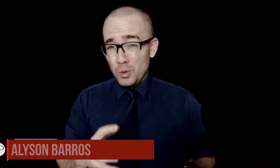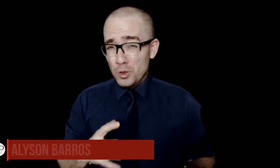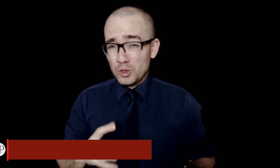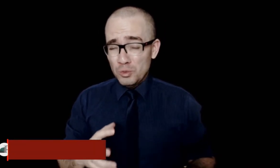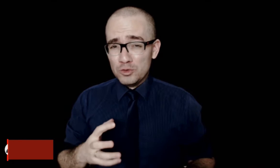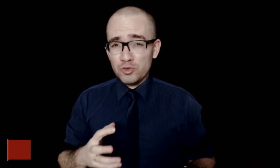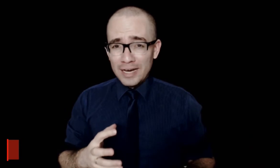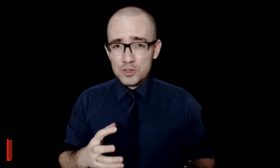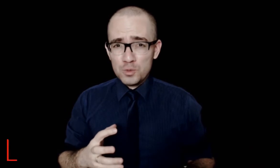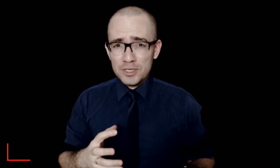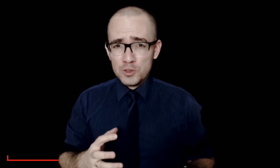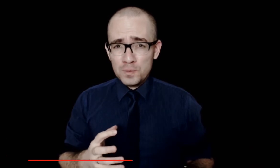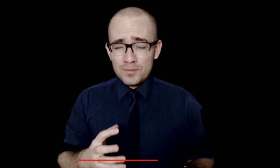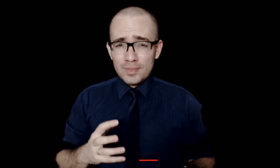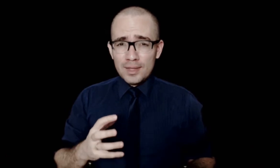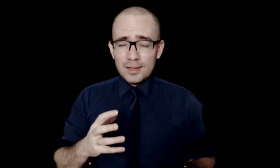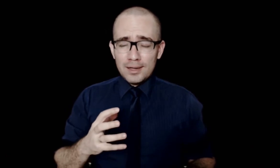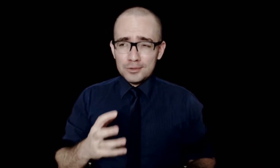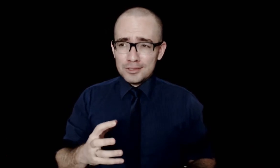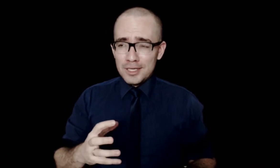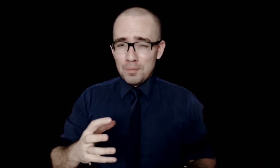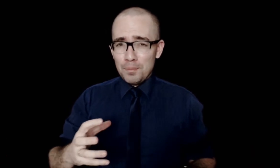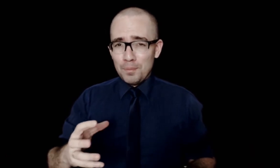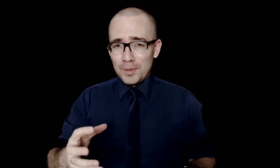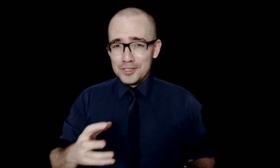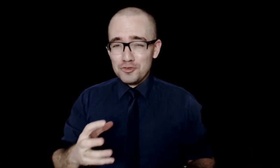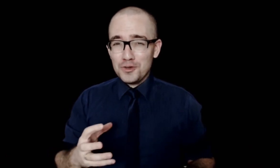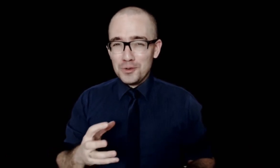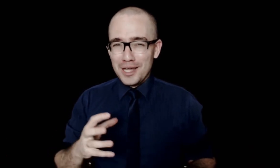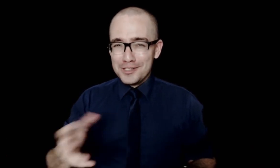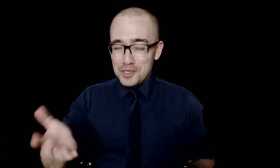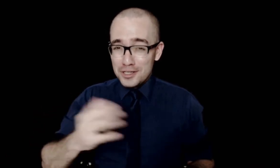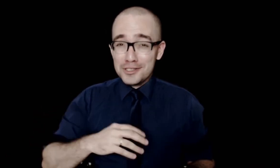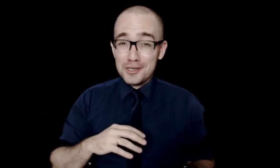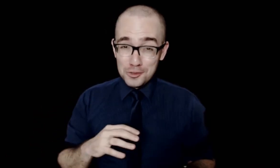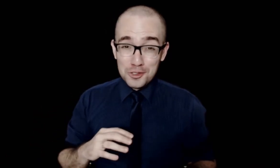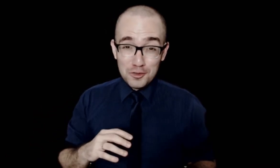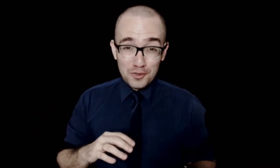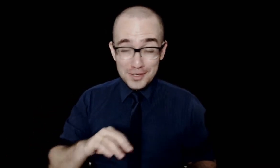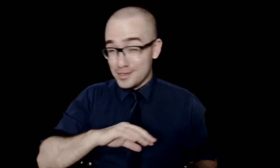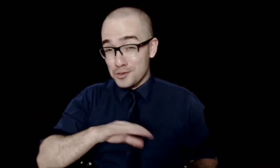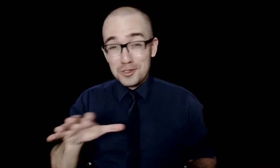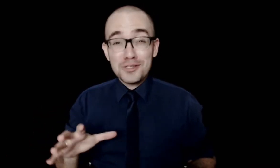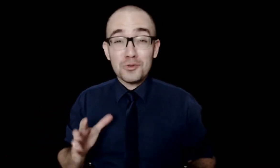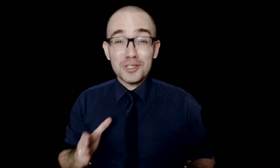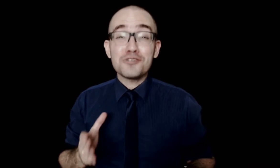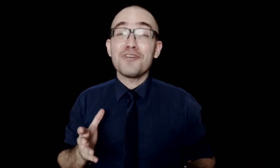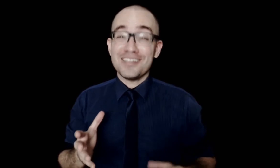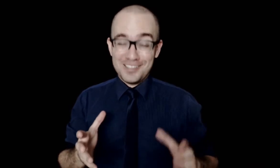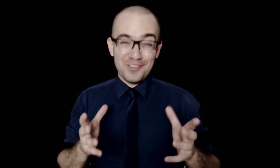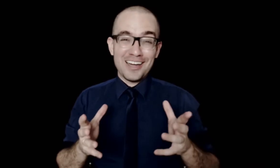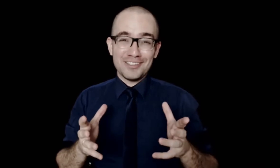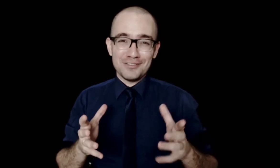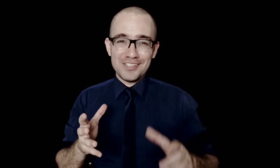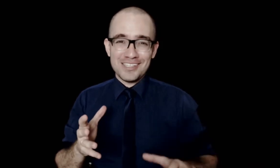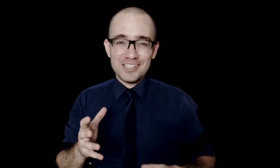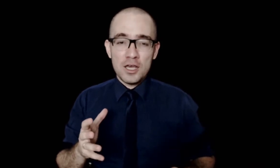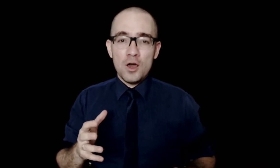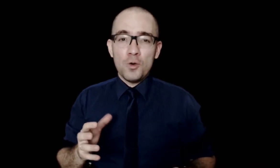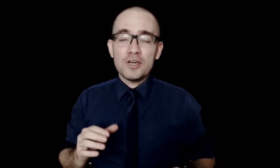curto, muito fácil mesmo, a não ser pelas dificuldades. Tirando as questões difíceis, as outras são todas fáceis, eu garanto a vocês. O